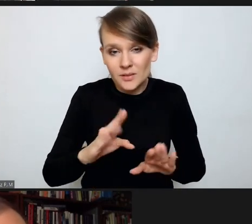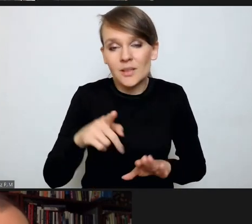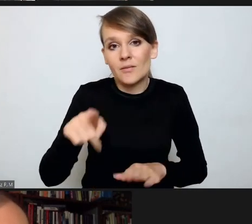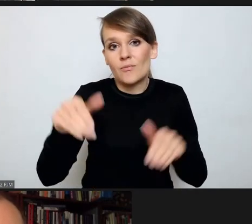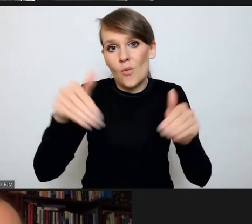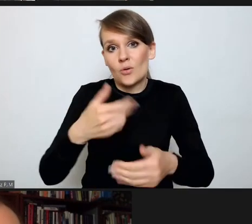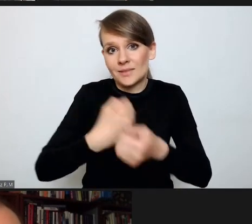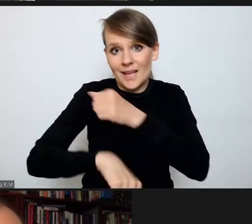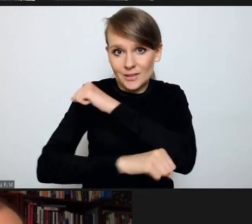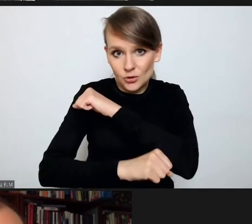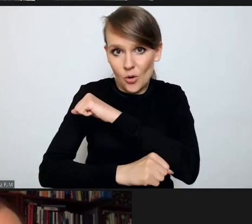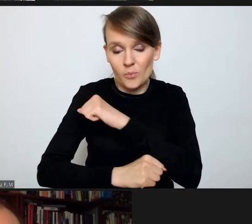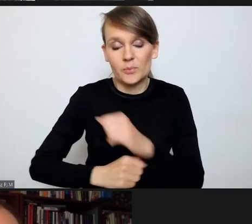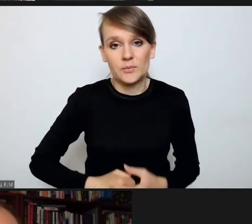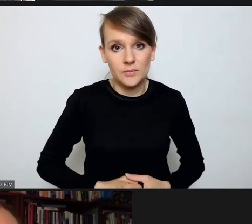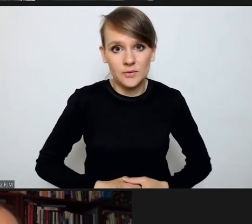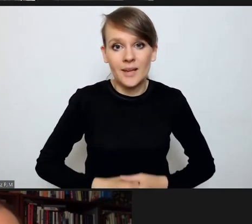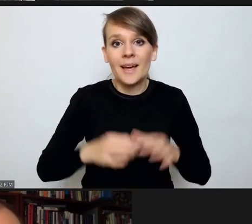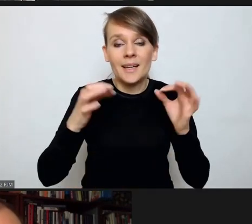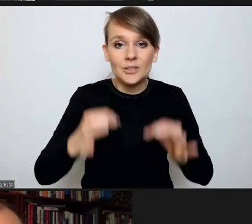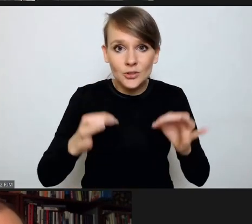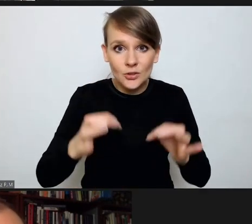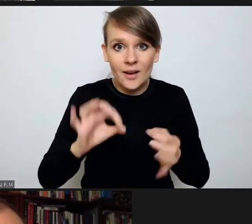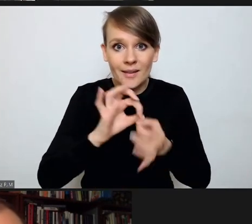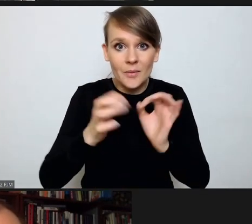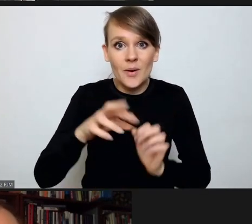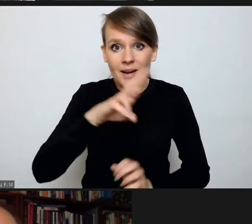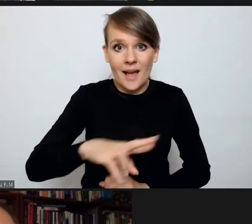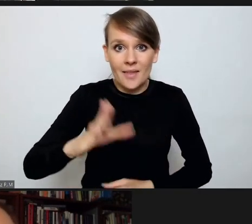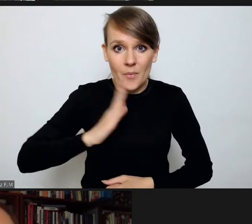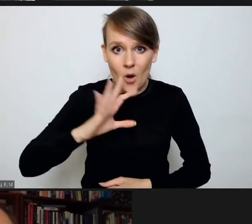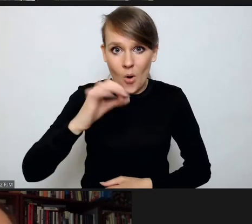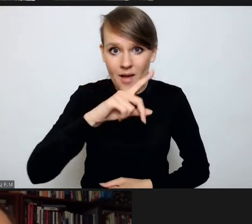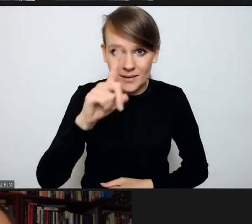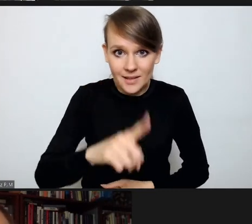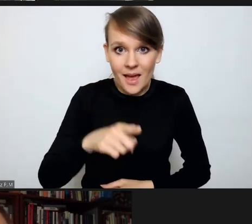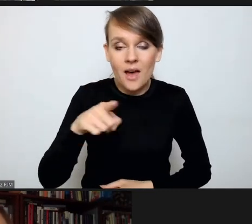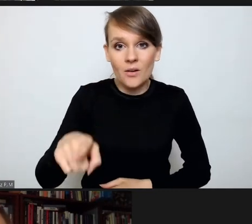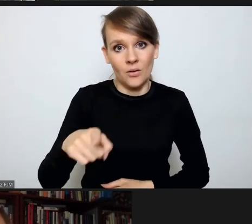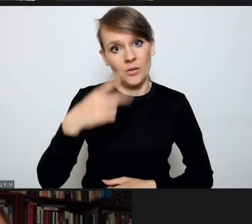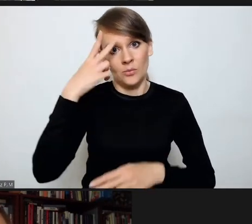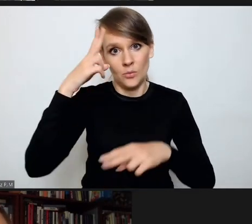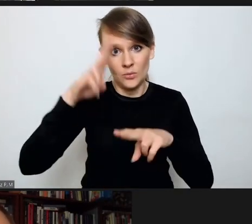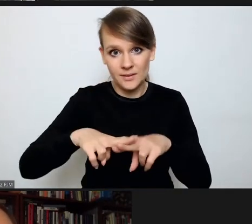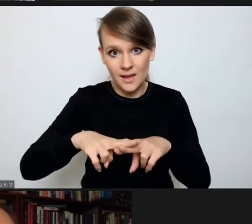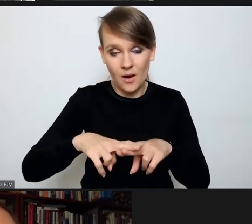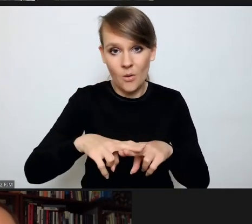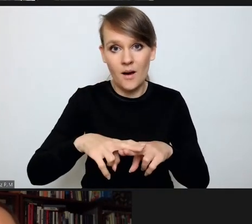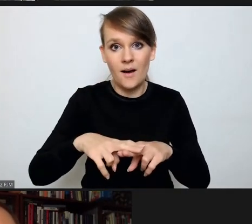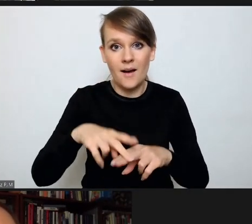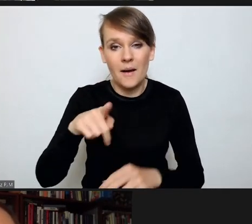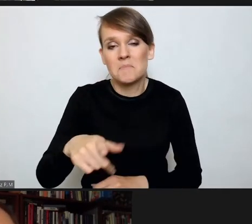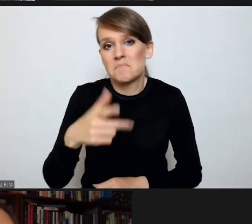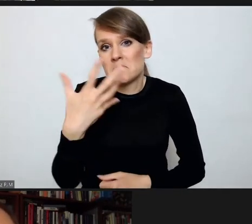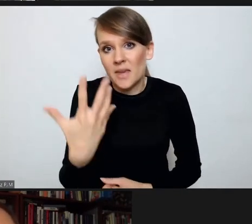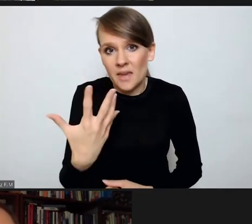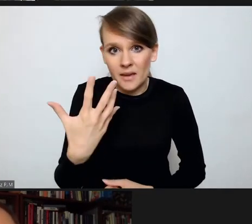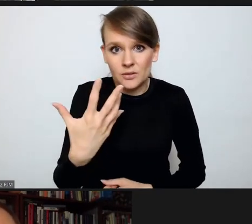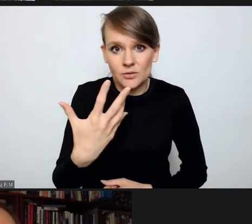zastąpił taką konieczność. Dzisiaj gdyby Rada Bezpieczeństwa ONZ uznała, no niestety jednomyślnością pięciu